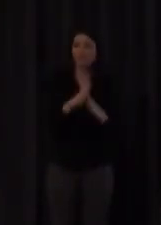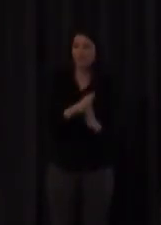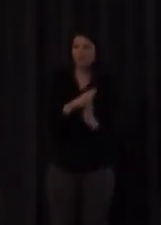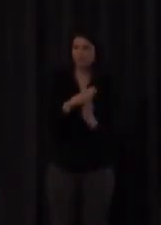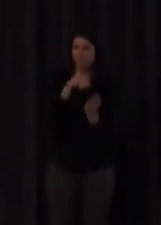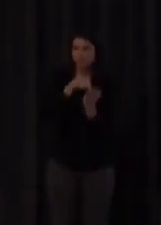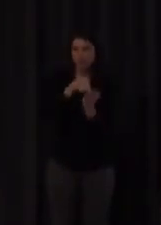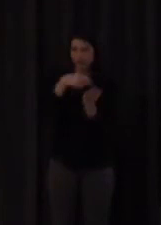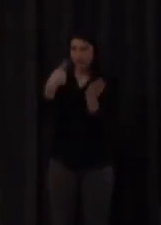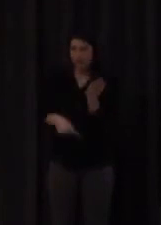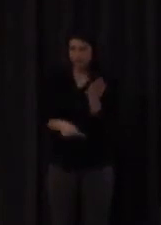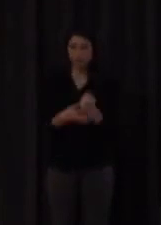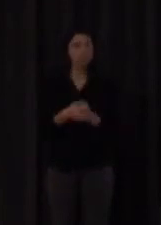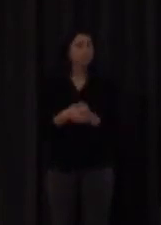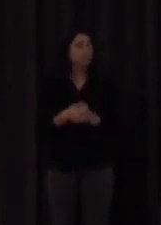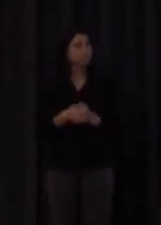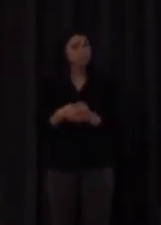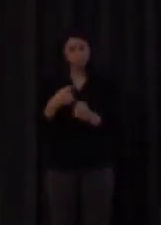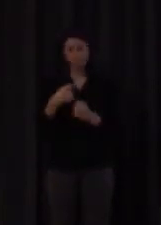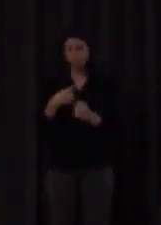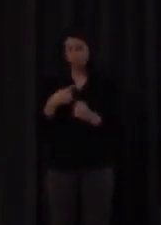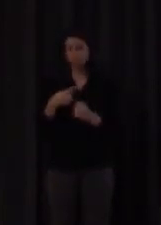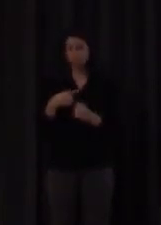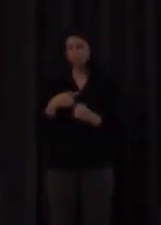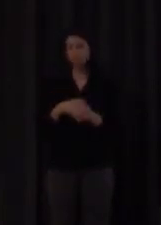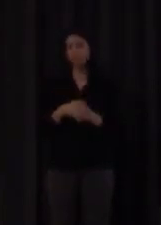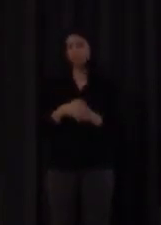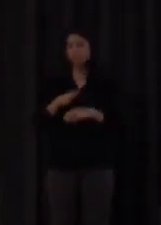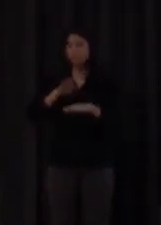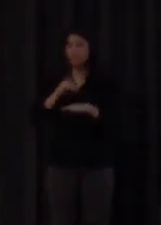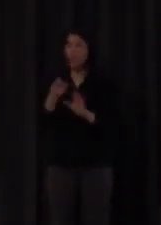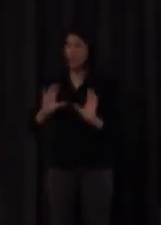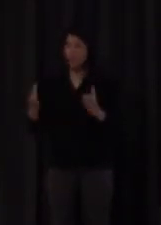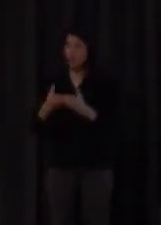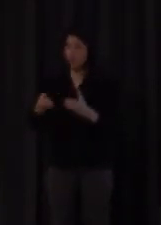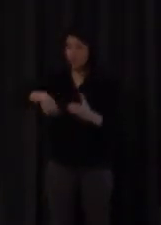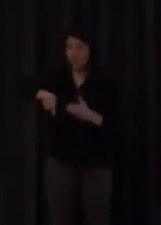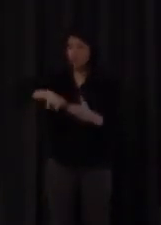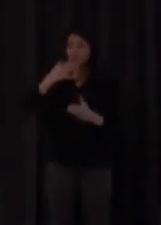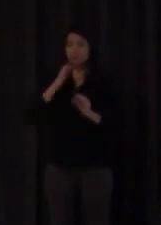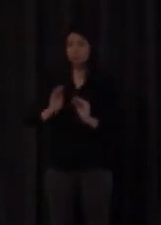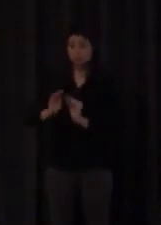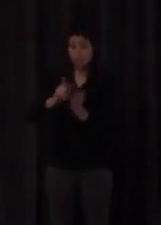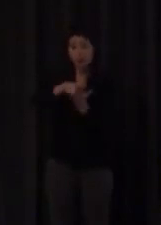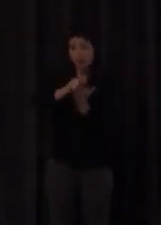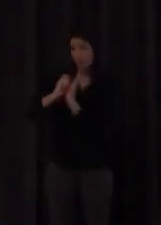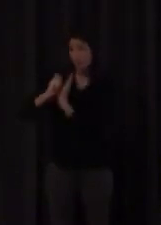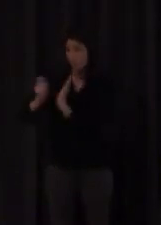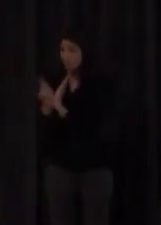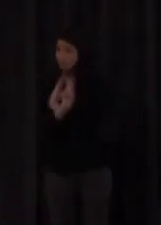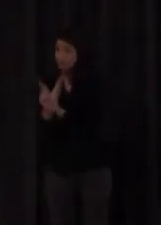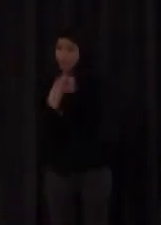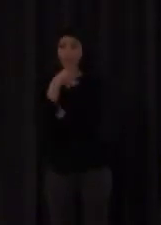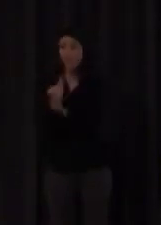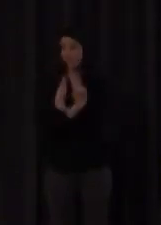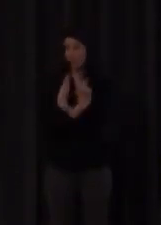que para una comunidad que no está acostumbrada que no escribe su lengua no es